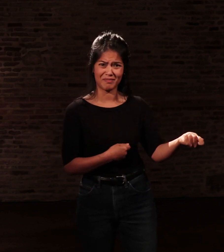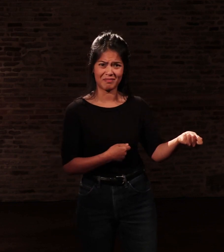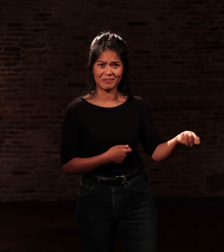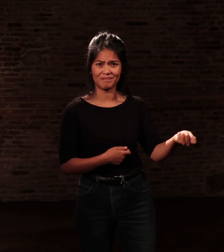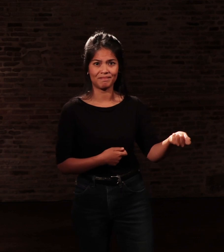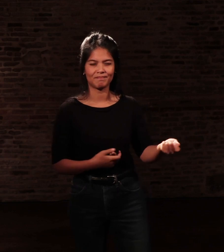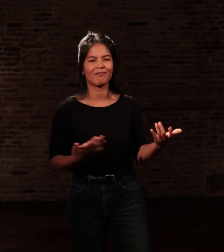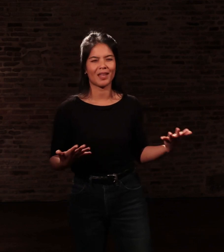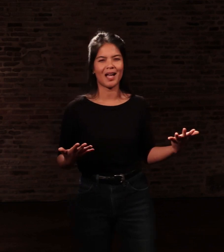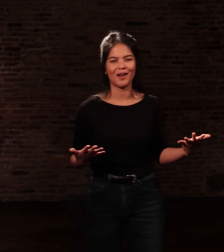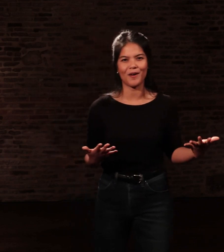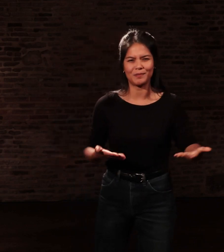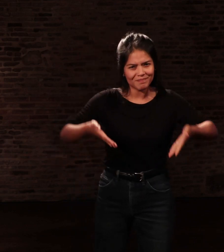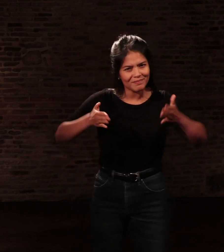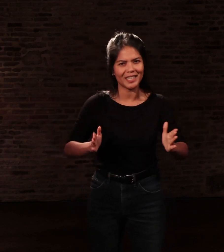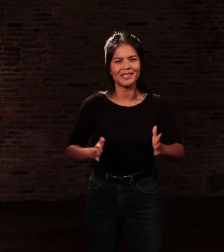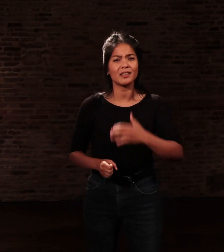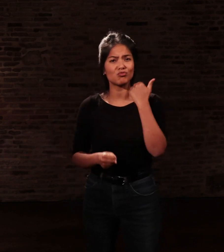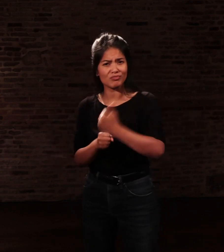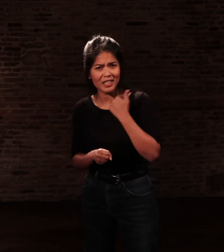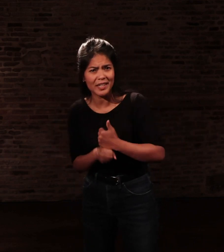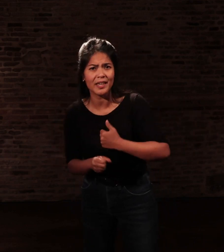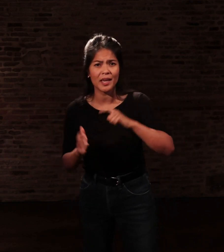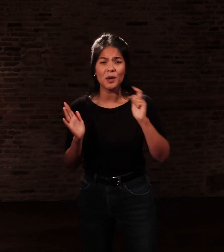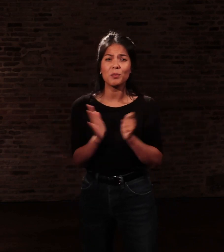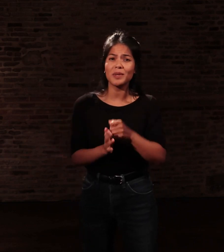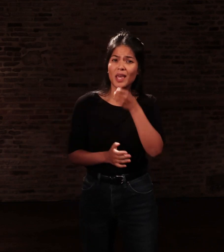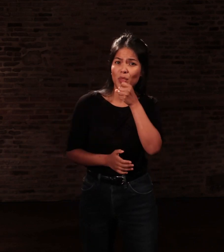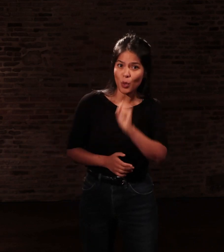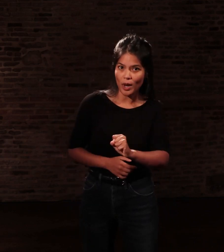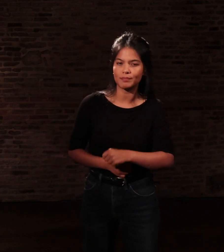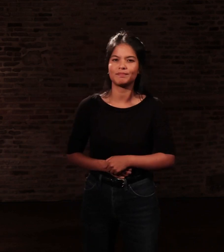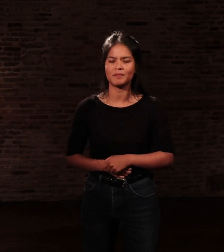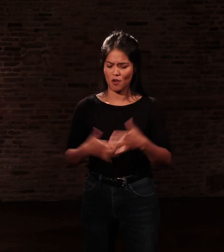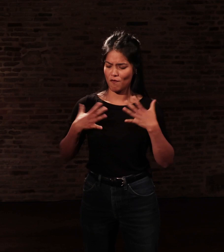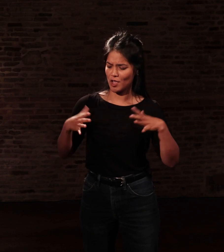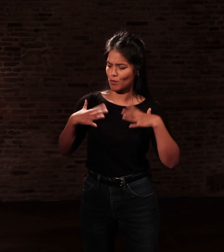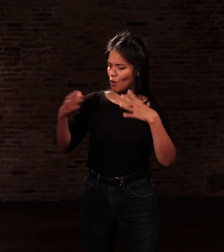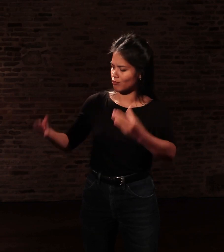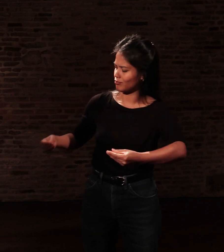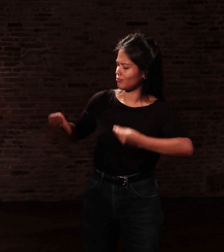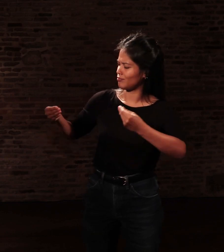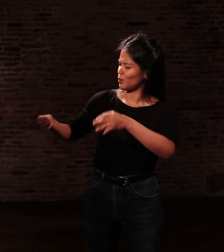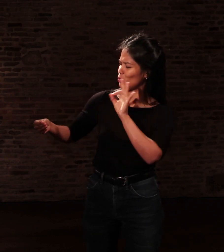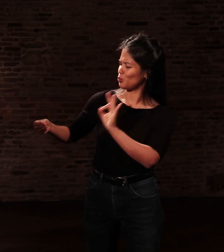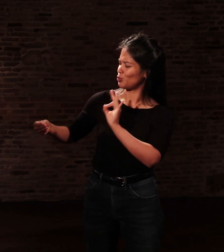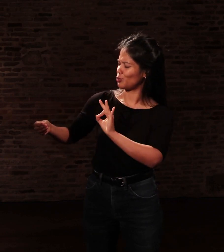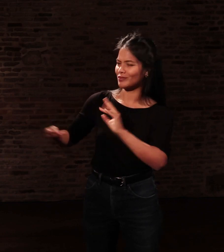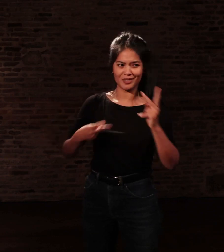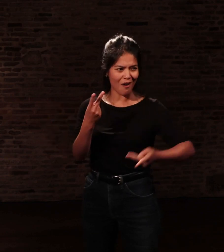Je décidai alors de lui envoyer tous les ans, pour Noël, un vêtement à mon goût. Il reçut